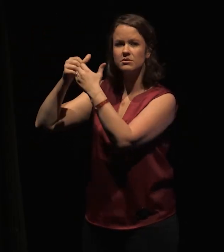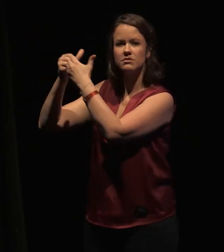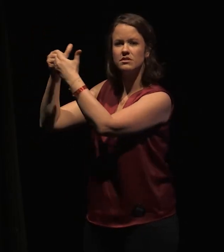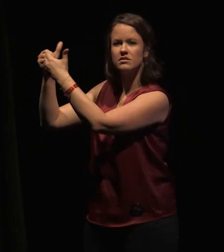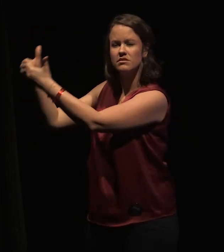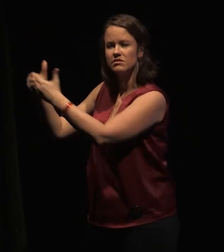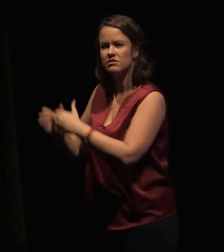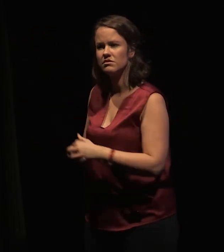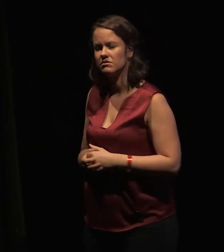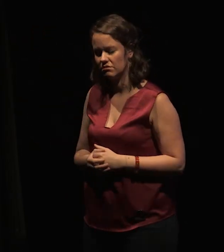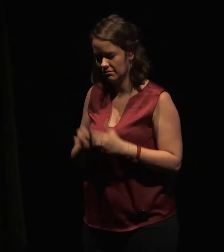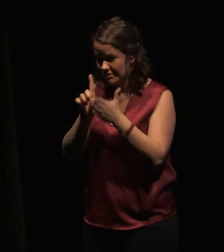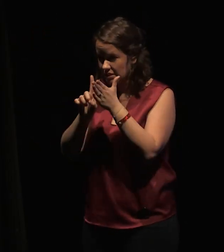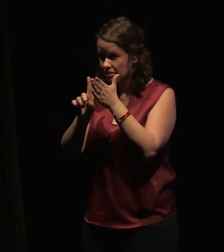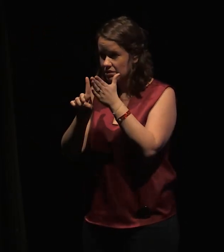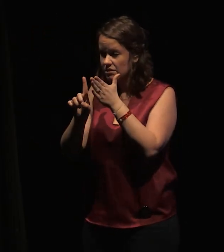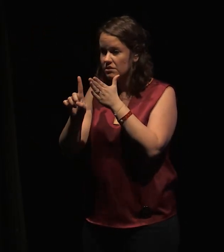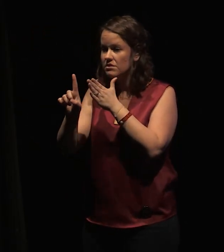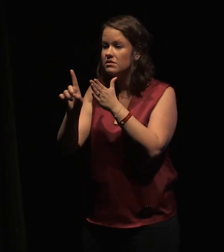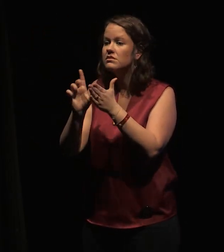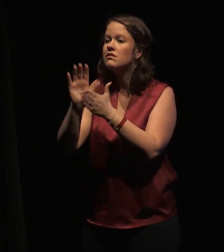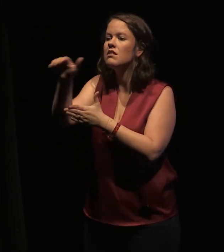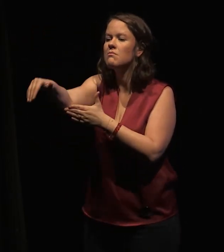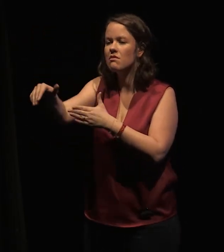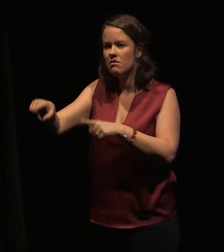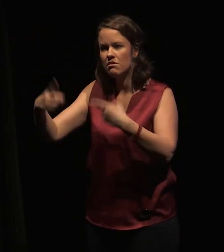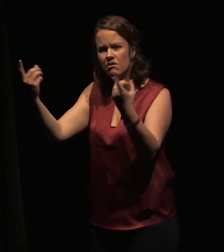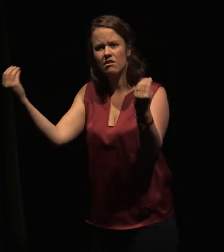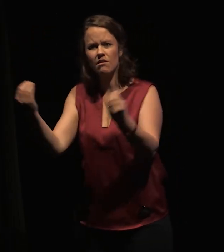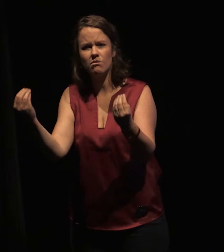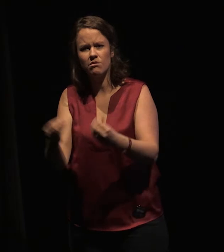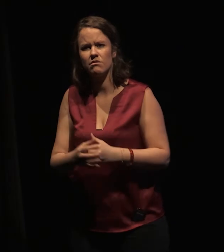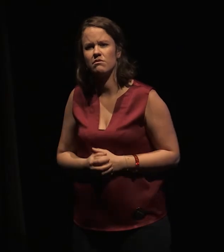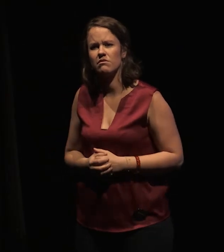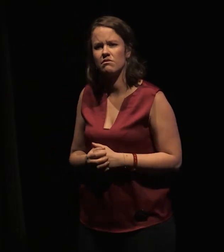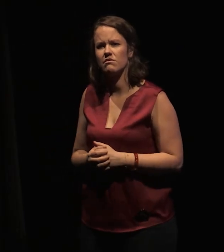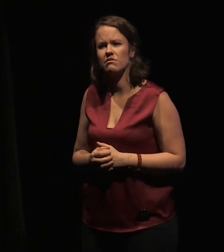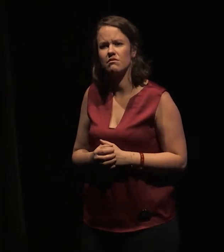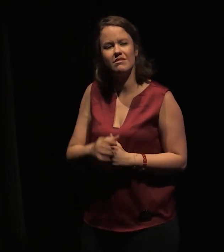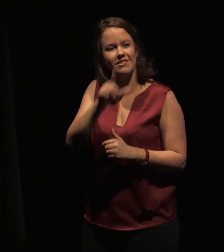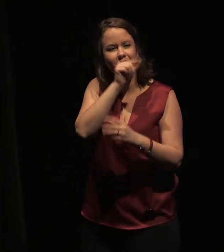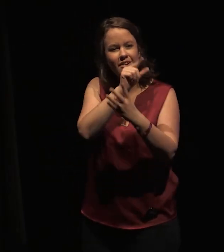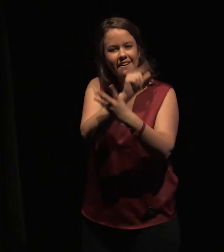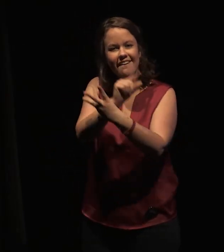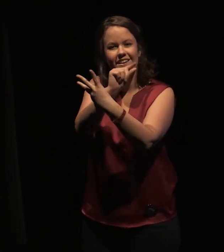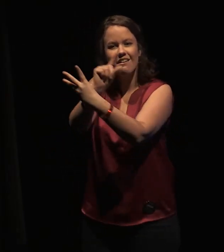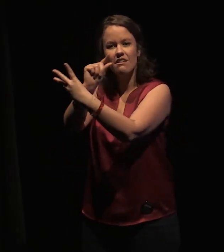Où irons-nous après l'ultime frontière ? Où partent les oiseaux après le dernier ciel ?